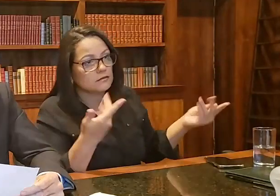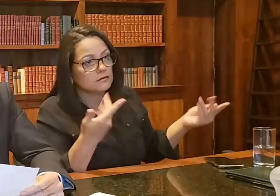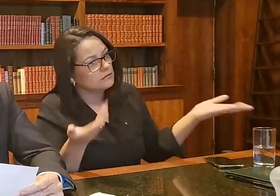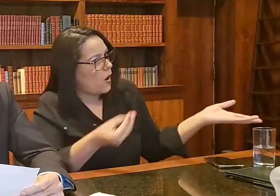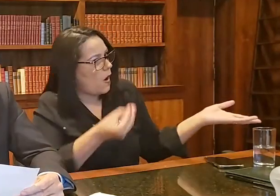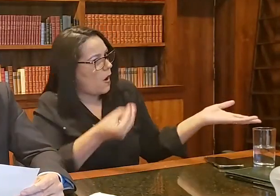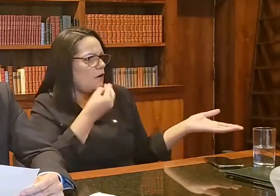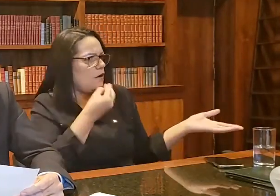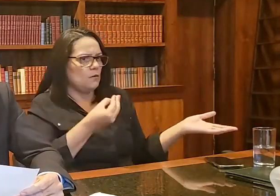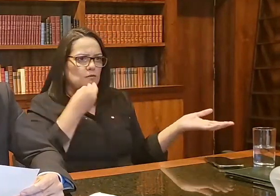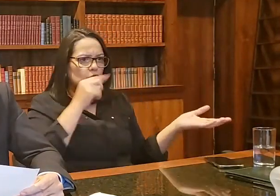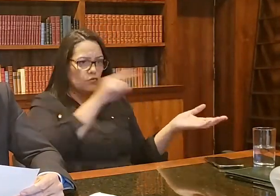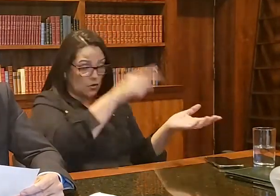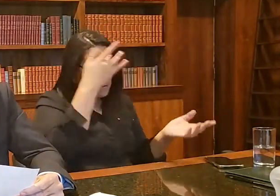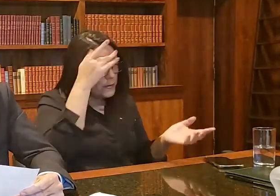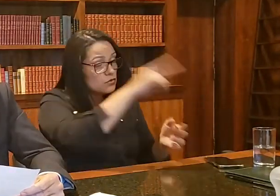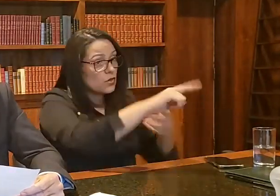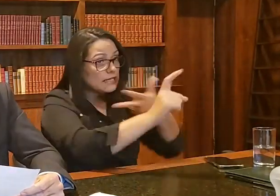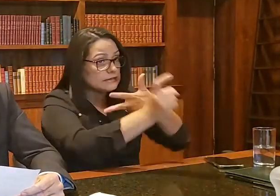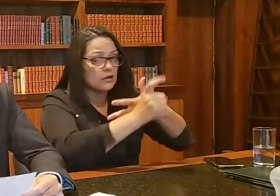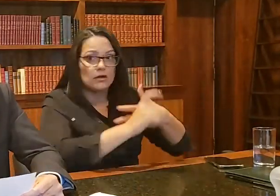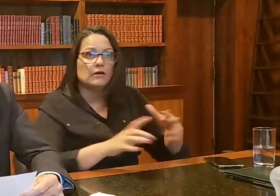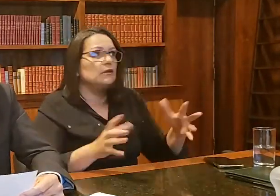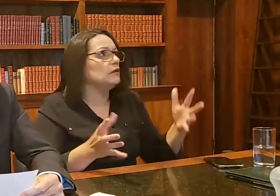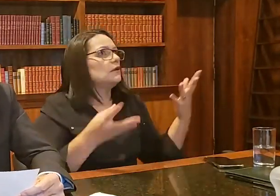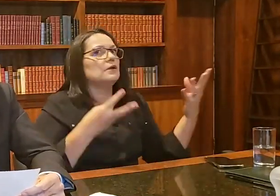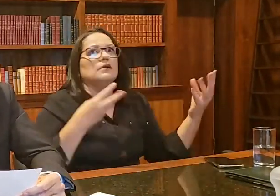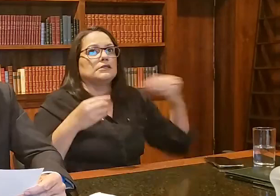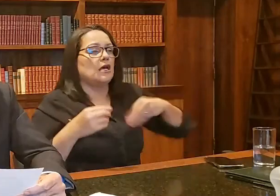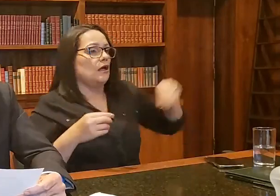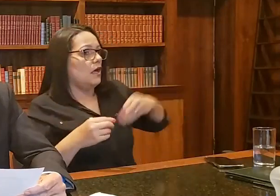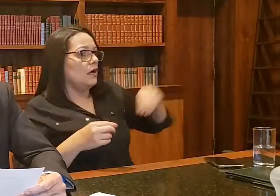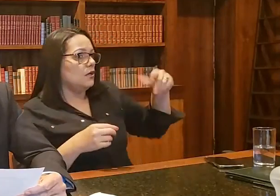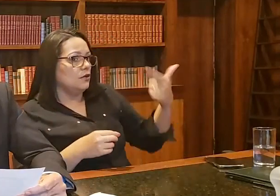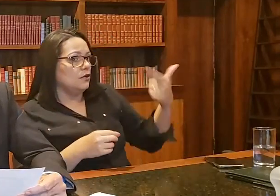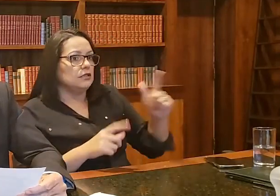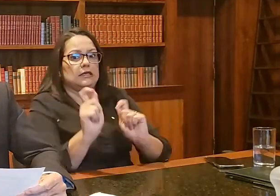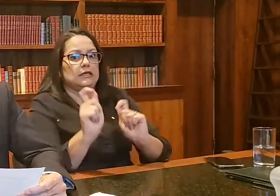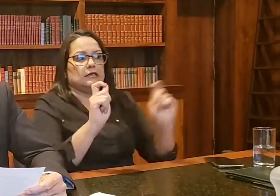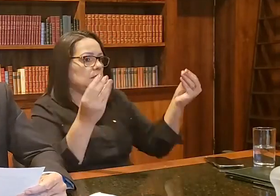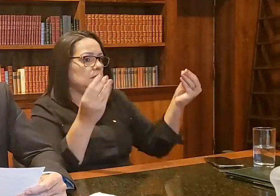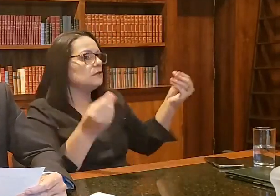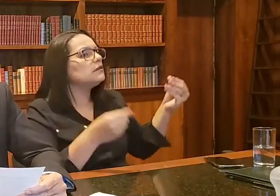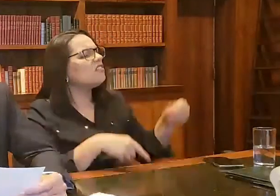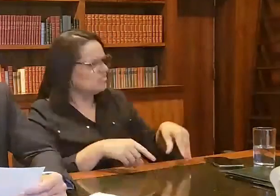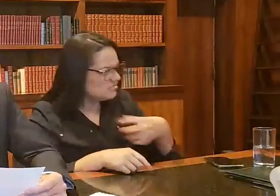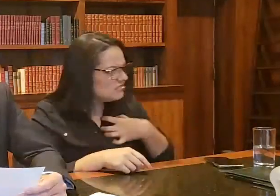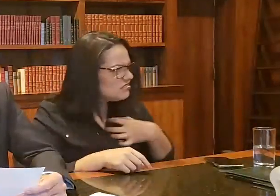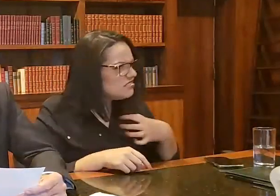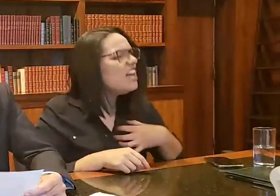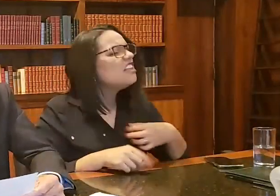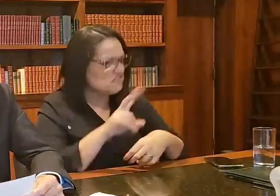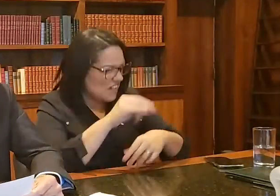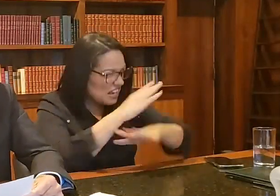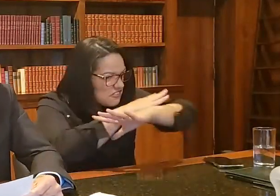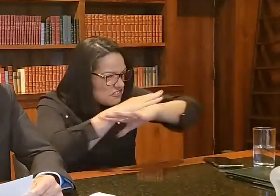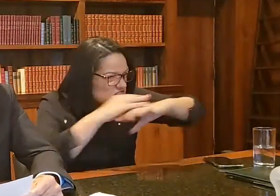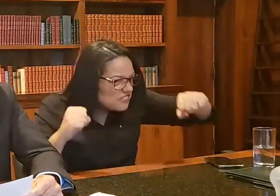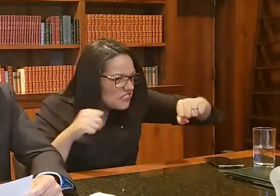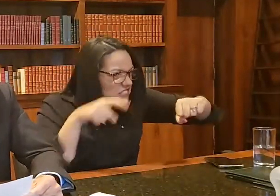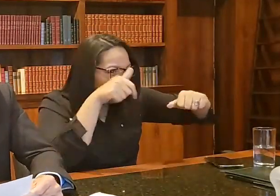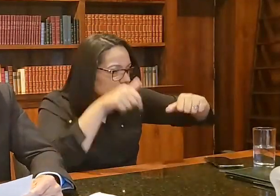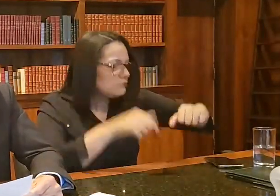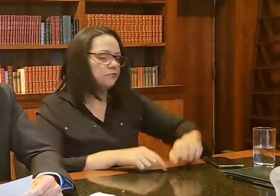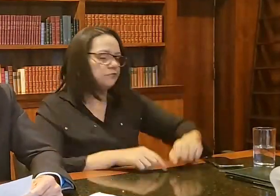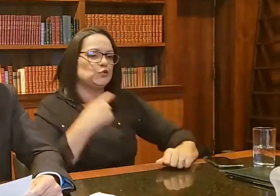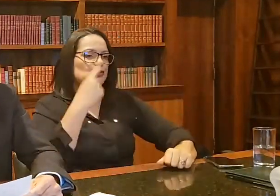pessoas, esses chefes do Executivo, seriam pressionados pelos respectivos servidores. E, com toda certeza, a medida seria diferente. deixo